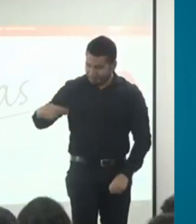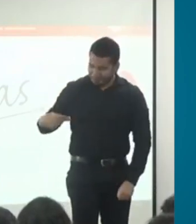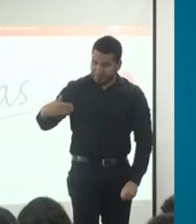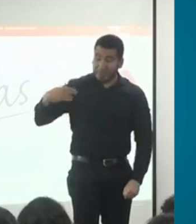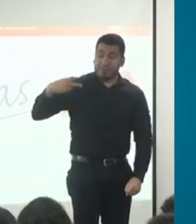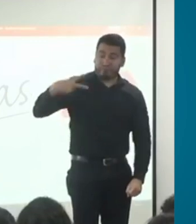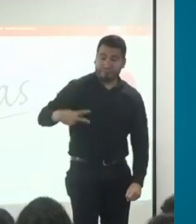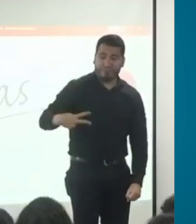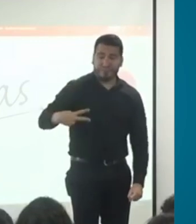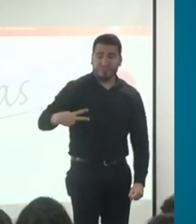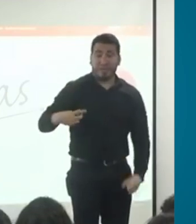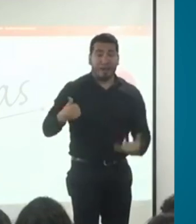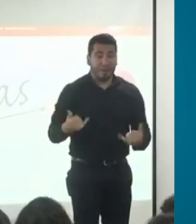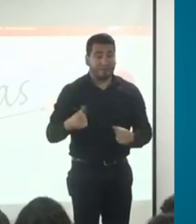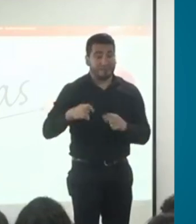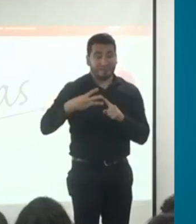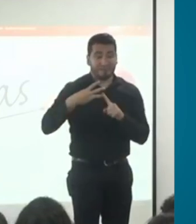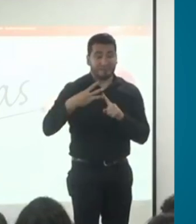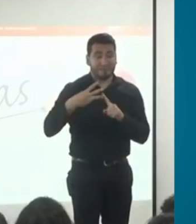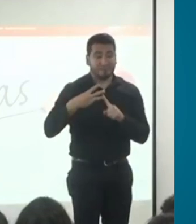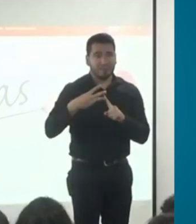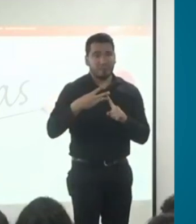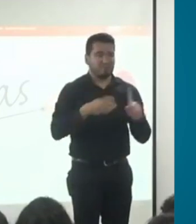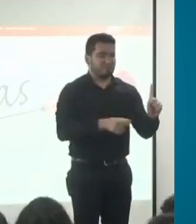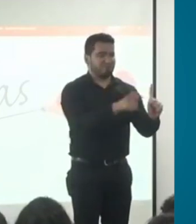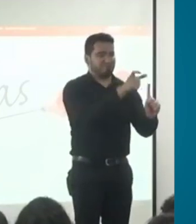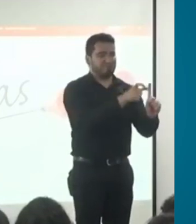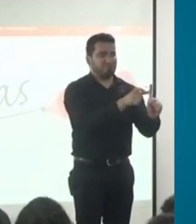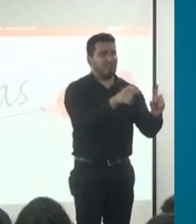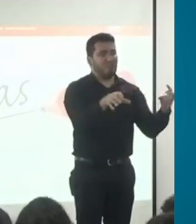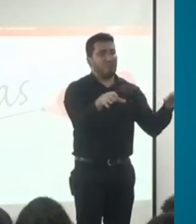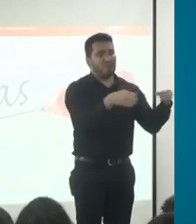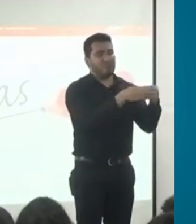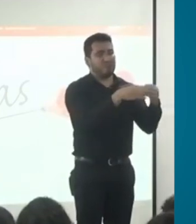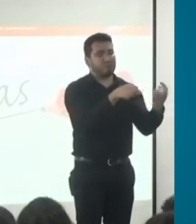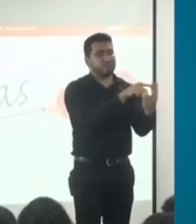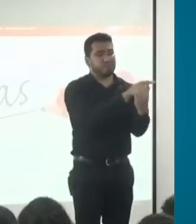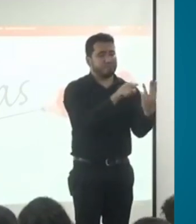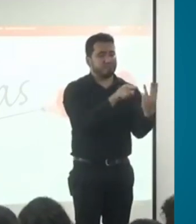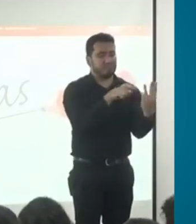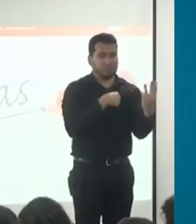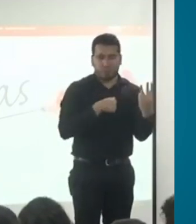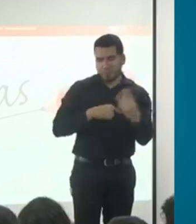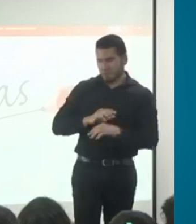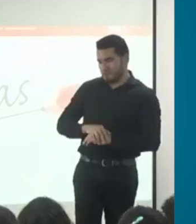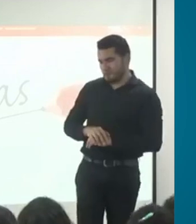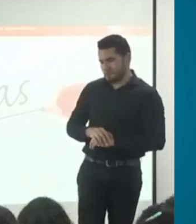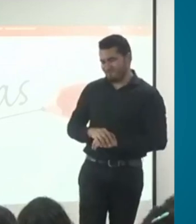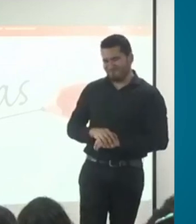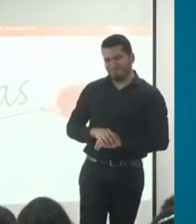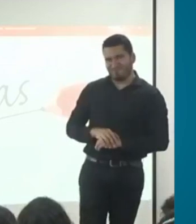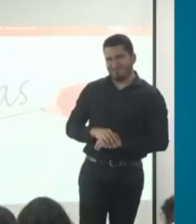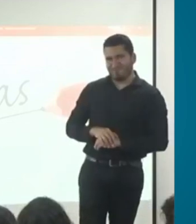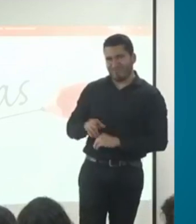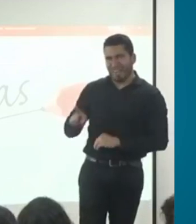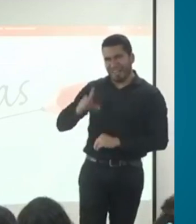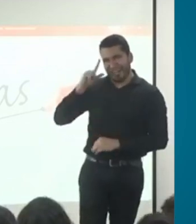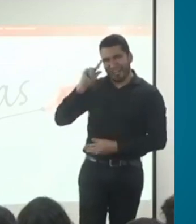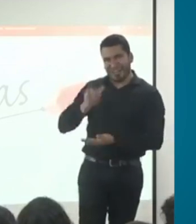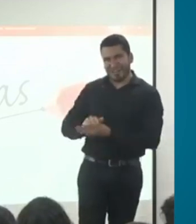criterio del profesional tratante, por eso debe estar en la EPS, se determina que la condición varió significativamente.